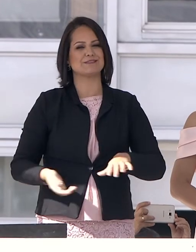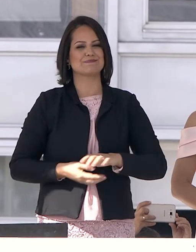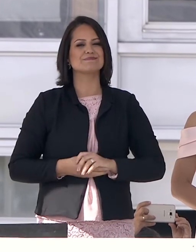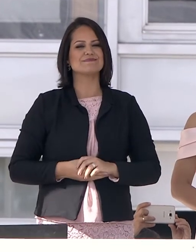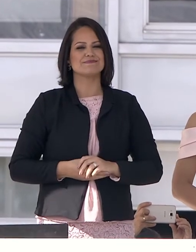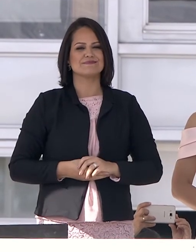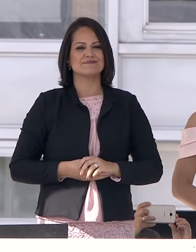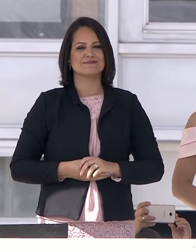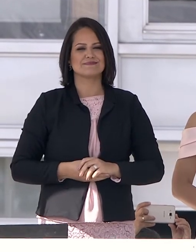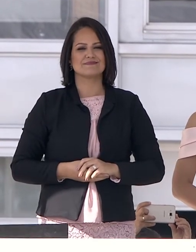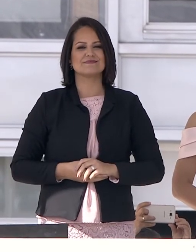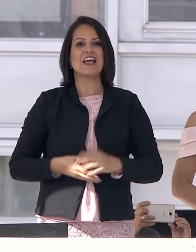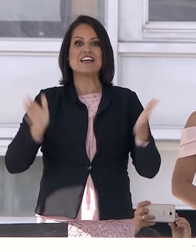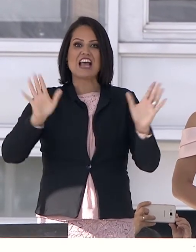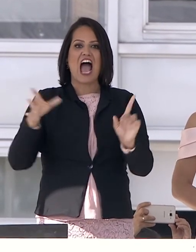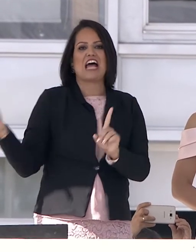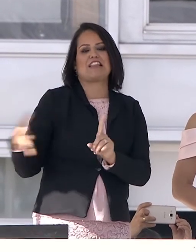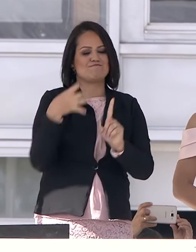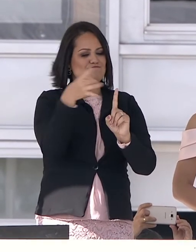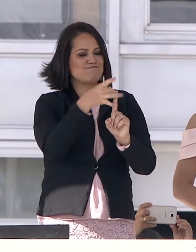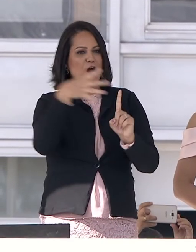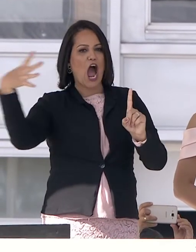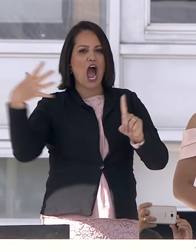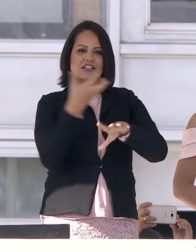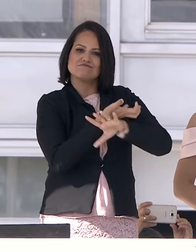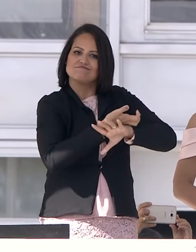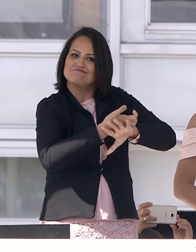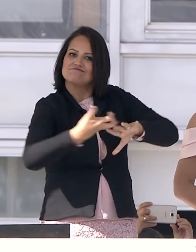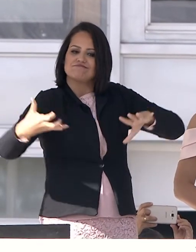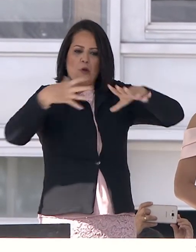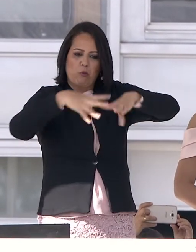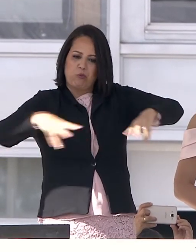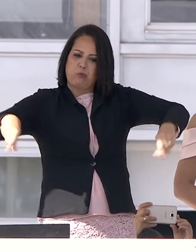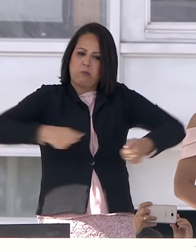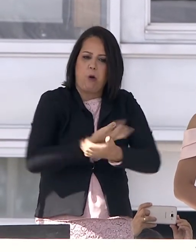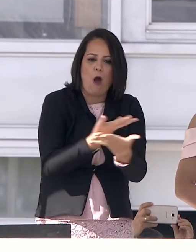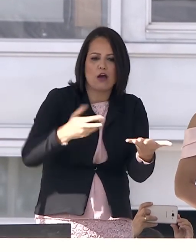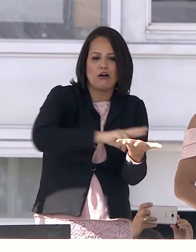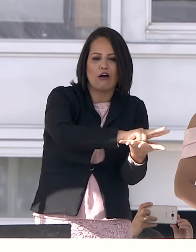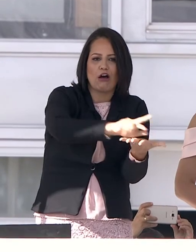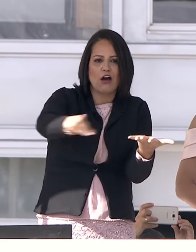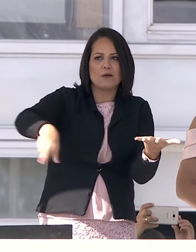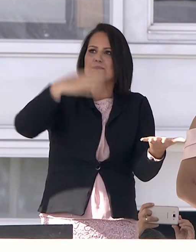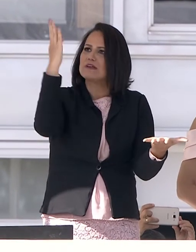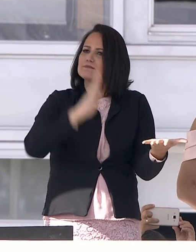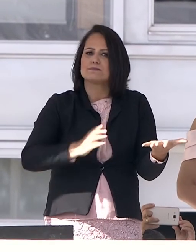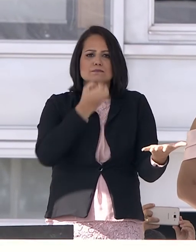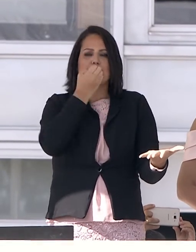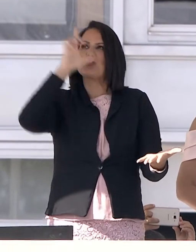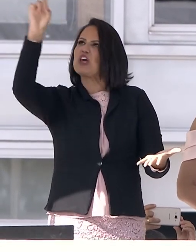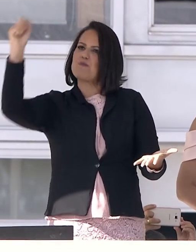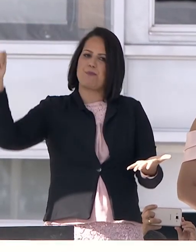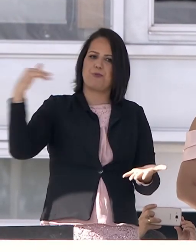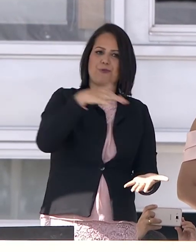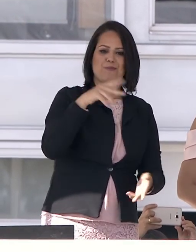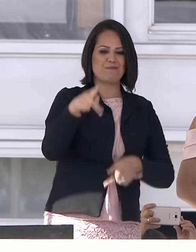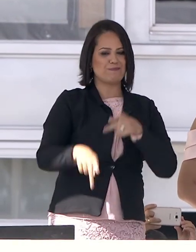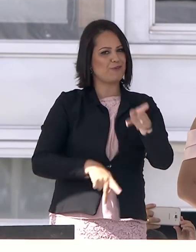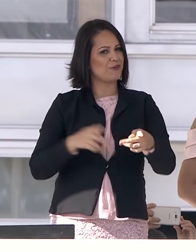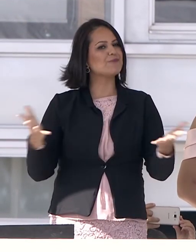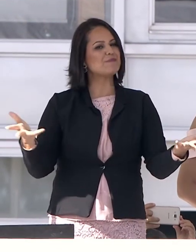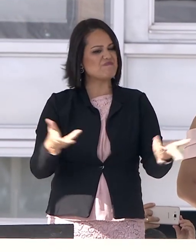Temos recursos de minerais abundantes, terras férteis e abençoadas por Deus e por um povo maravilhoso.